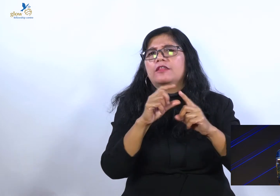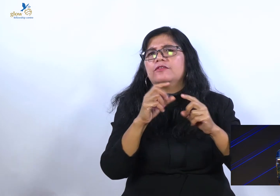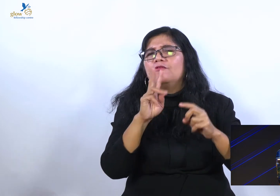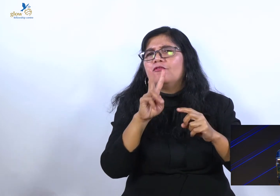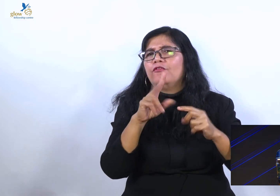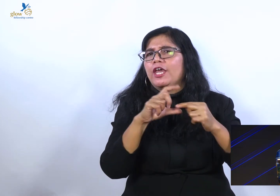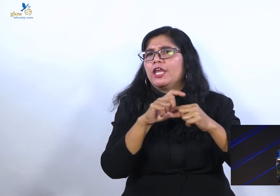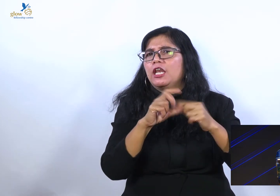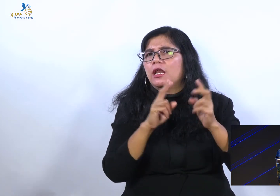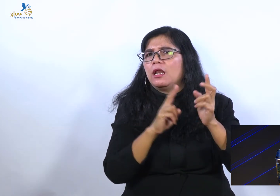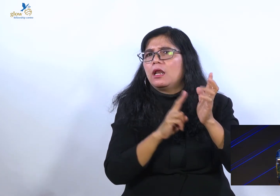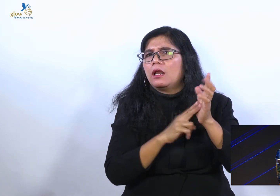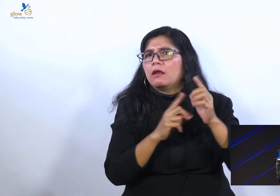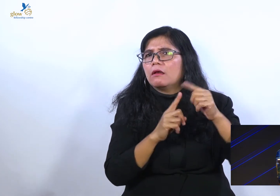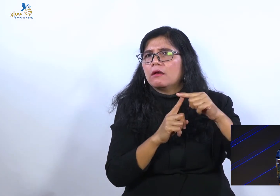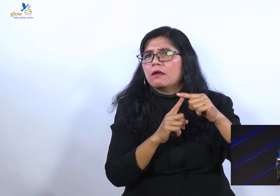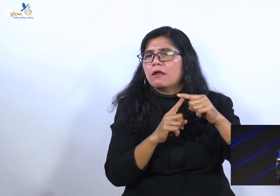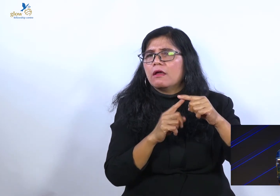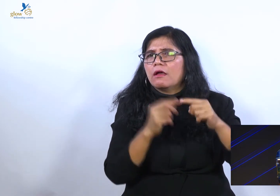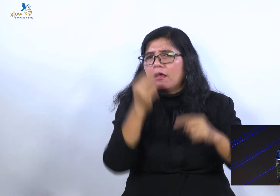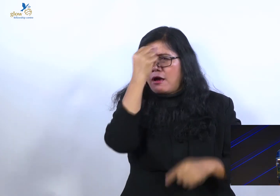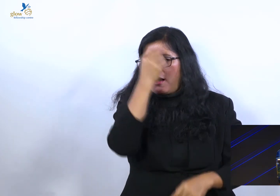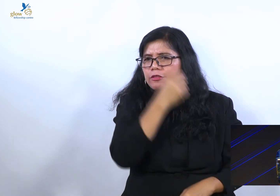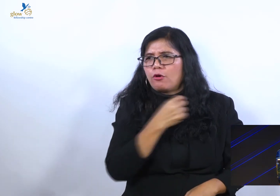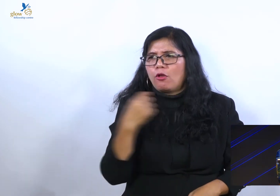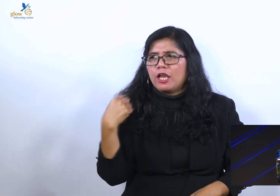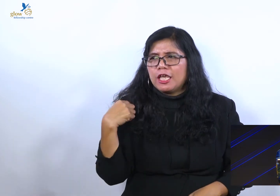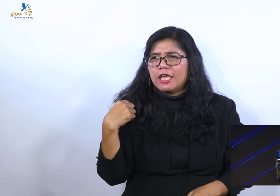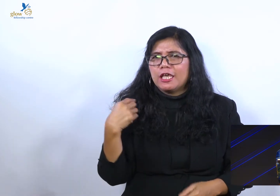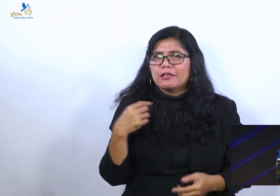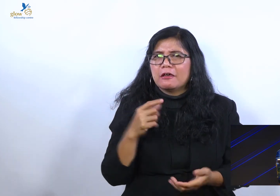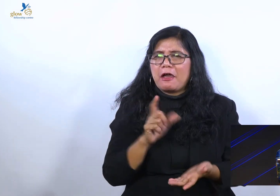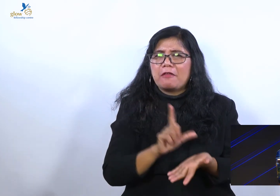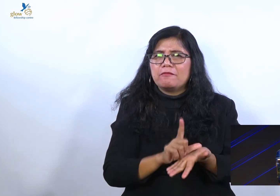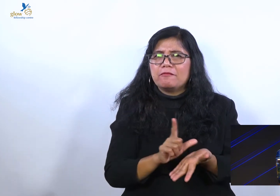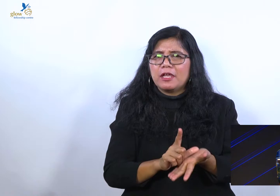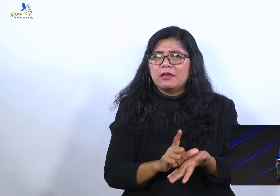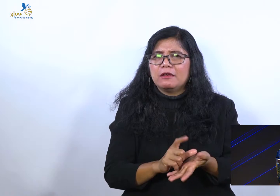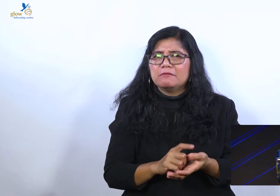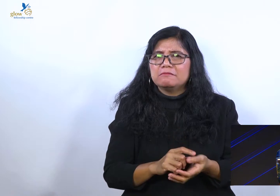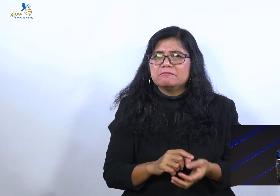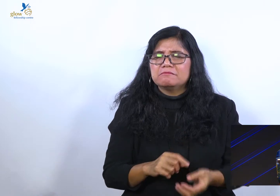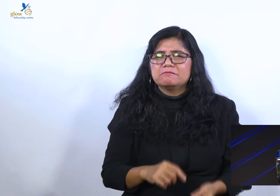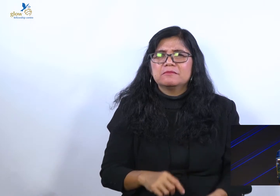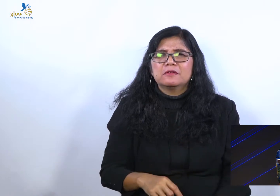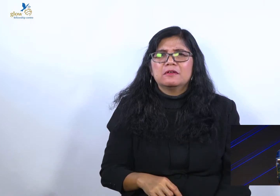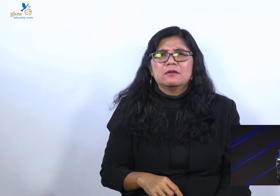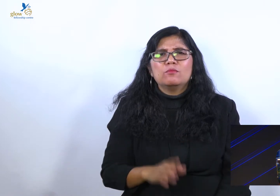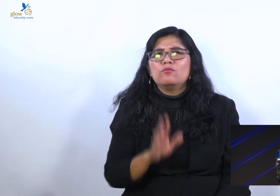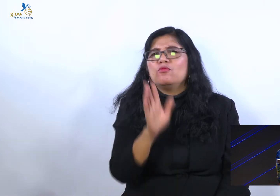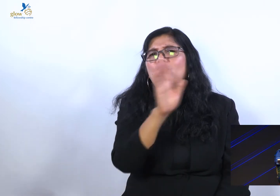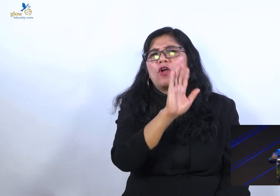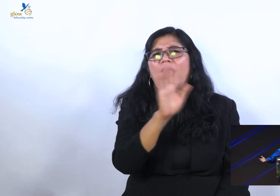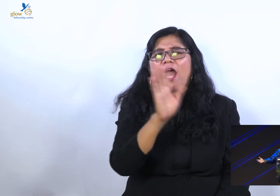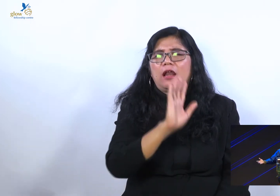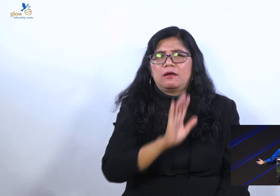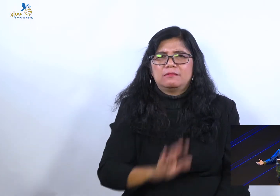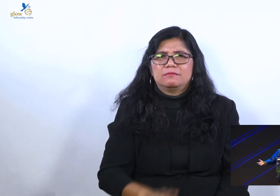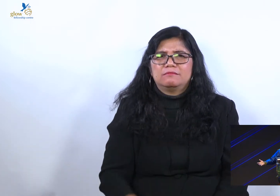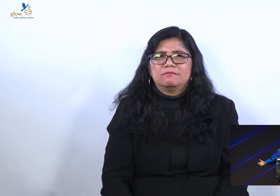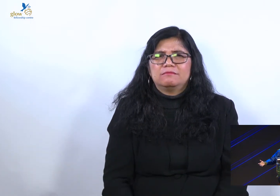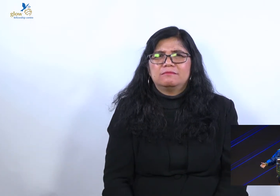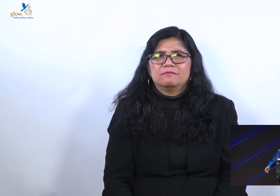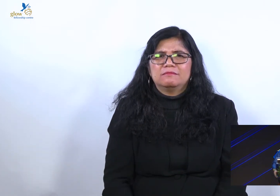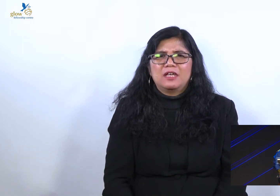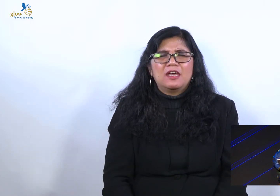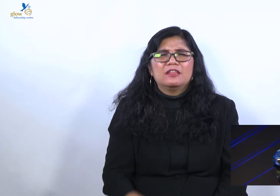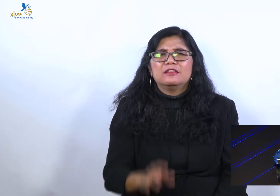Katolik, Karismatik, Pantecosta, Protestan. Siapa yang bisa bilang